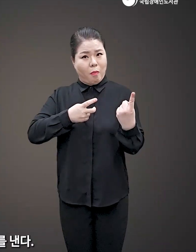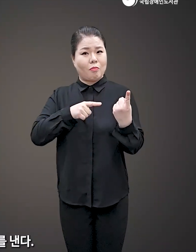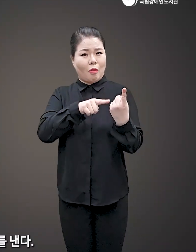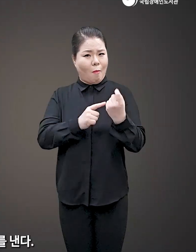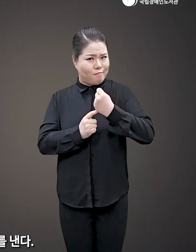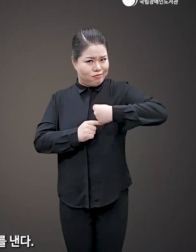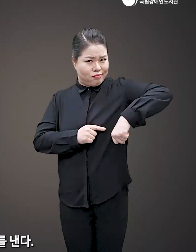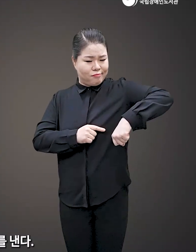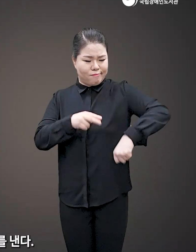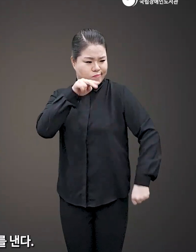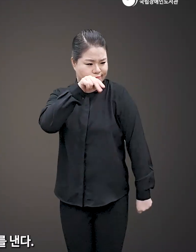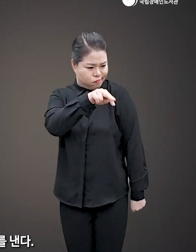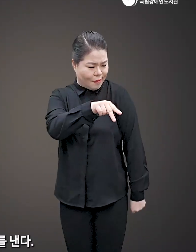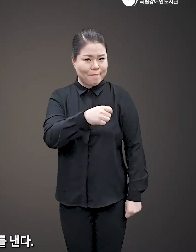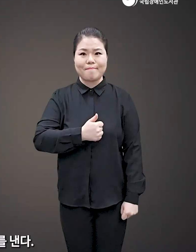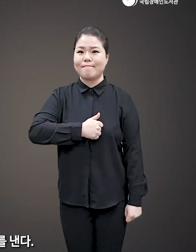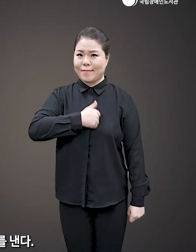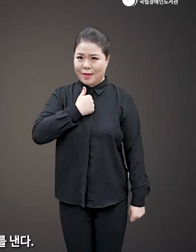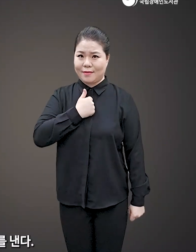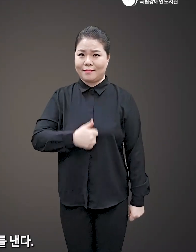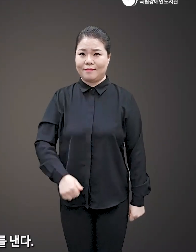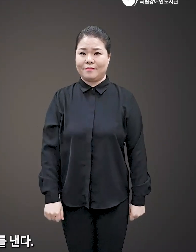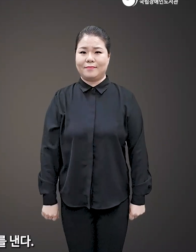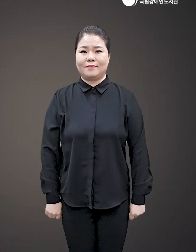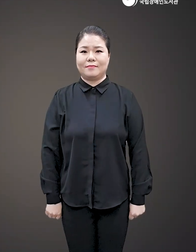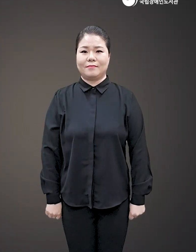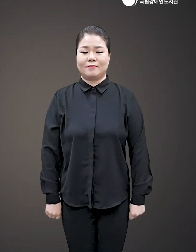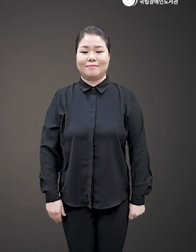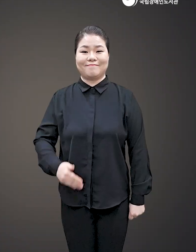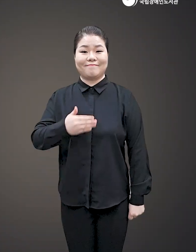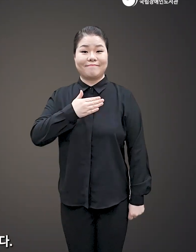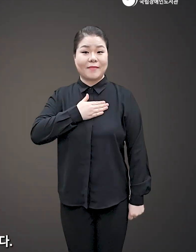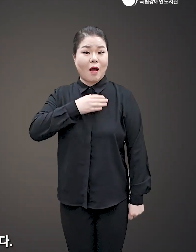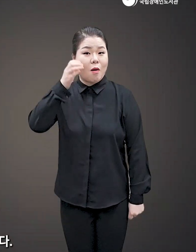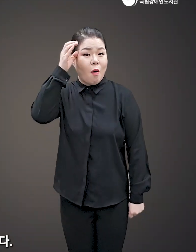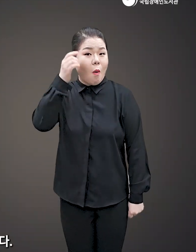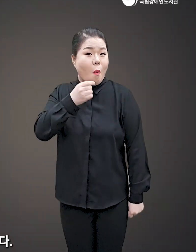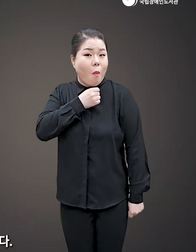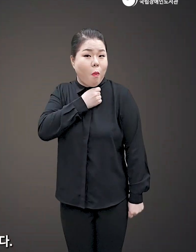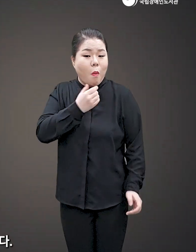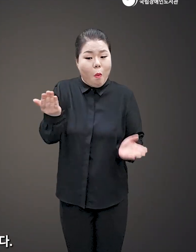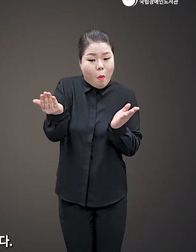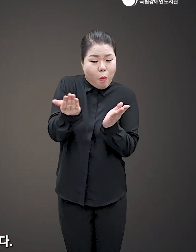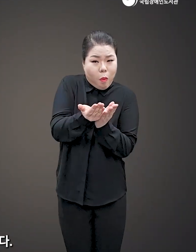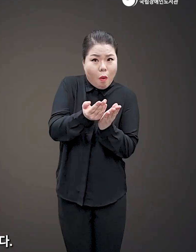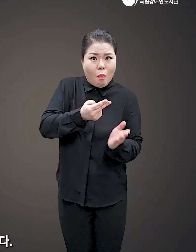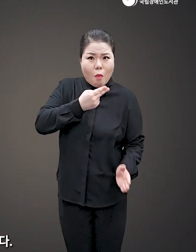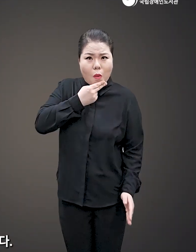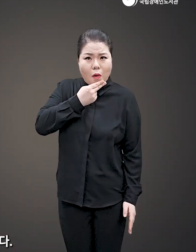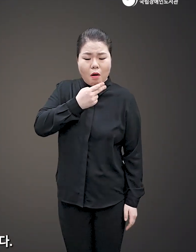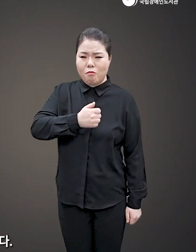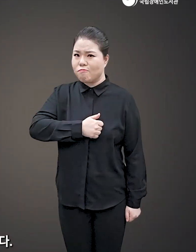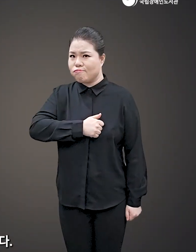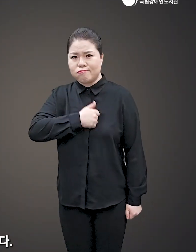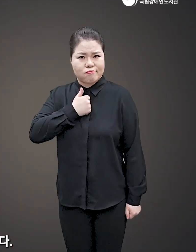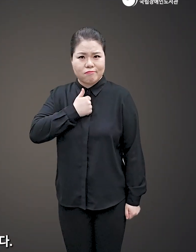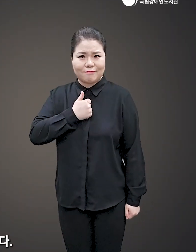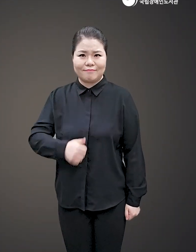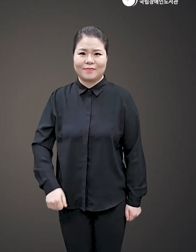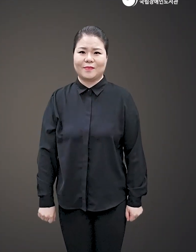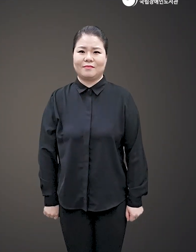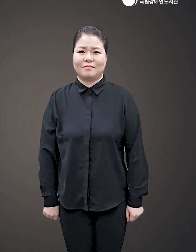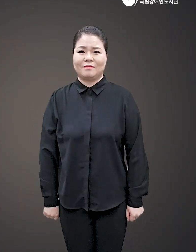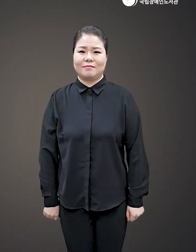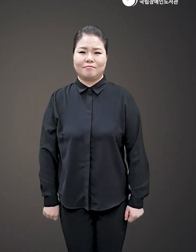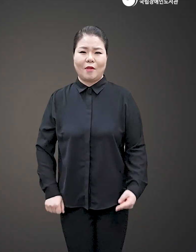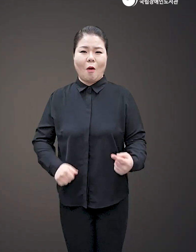나의 규칙을 어겼으니 이를 평가하면서 화를 낸다 자신의 기대나 바람에 상대가 응하지 않으면 화를 낸다